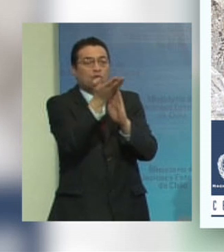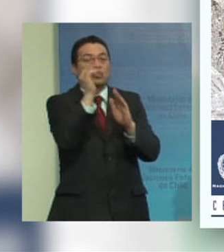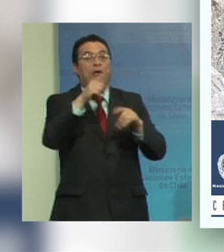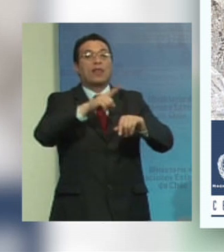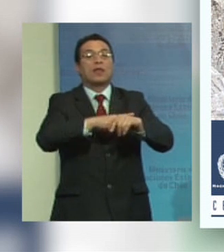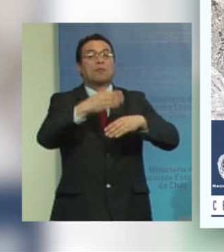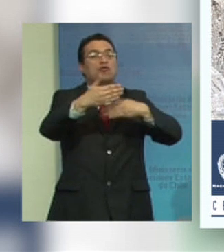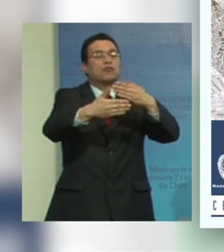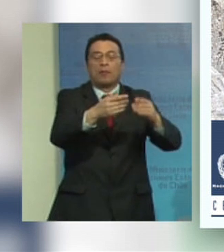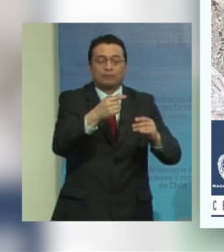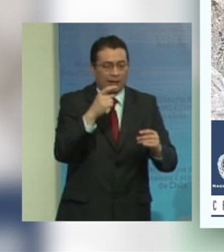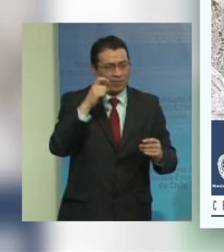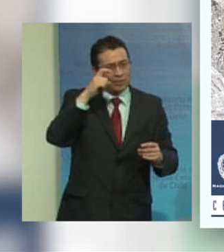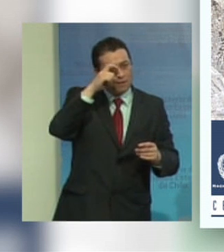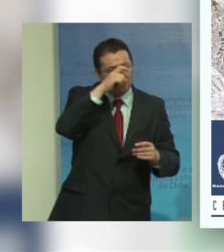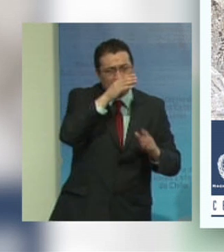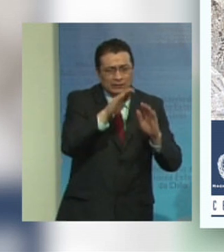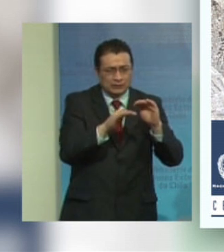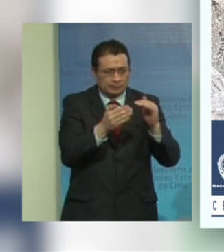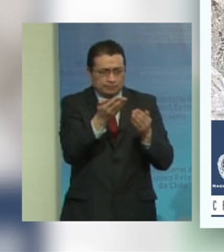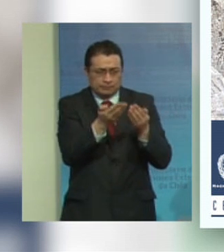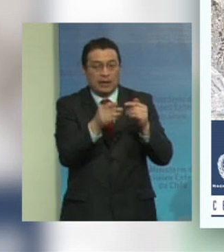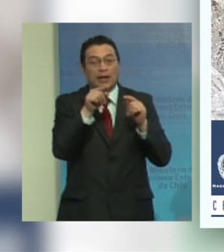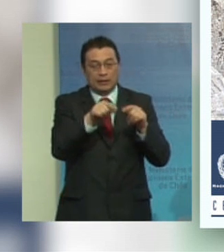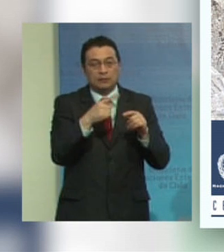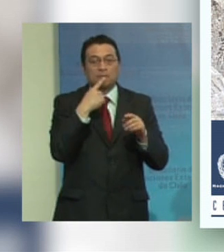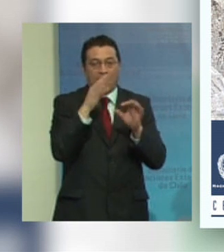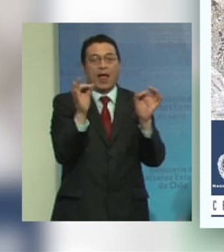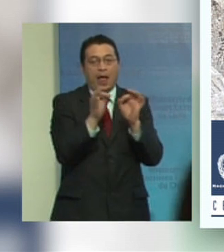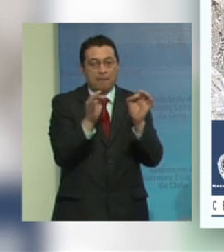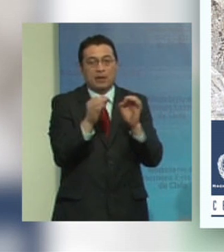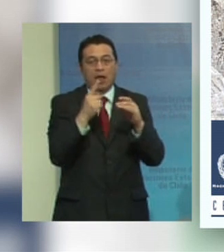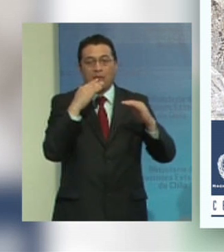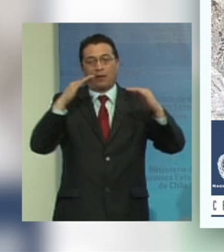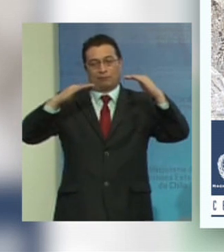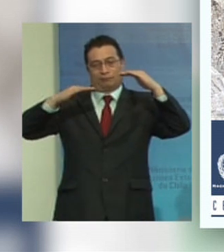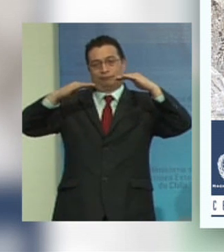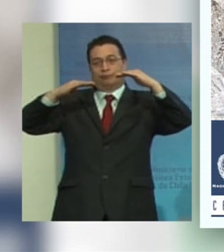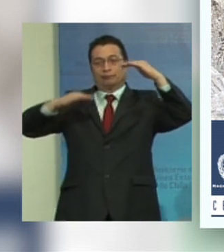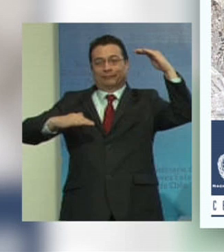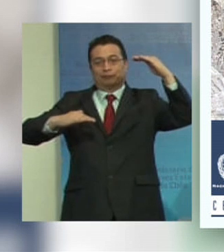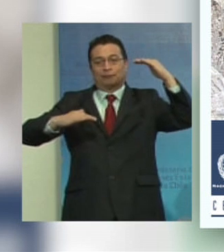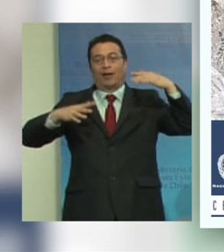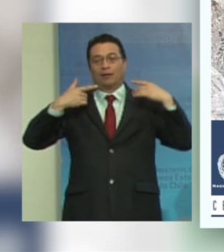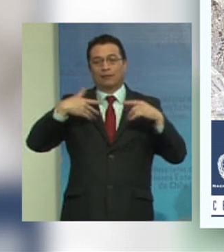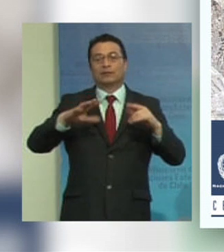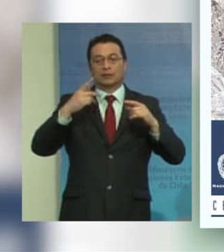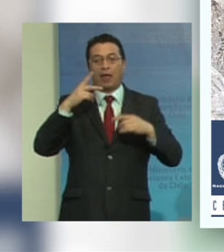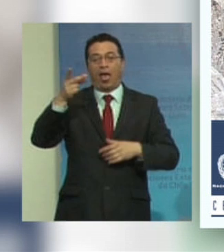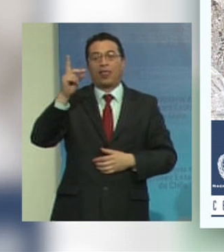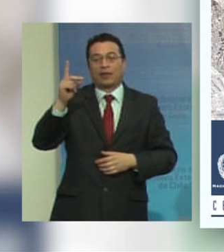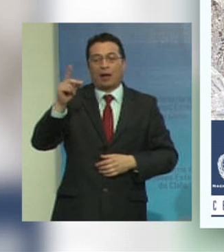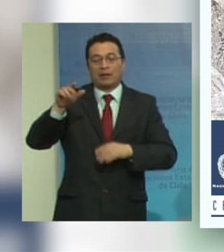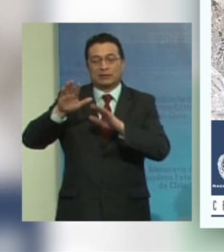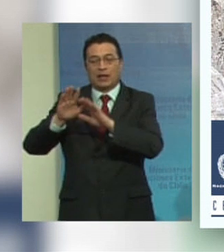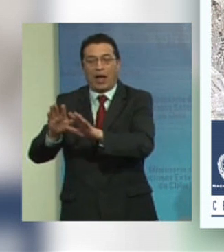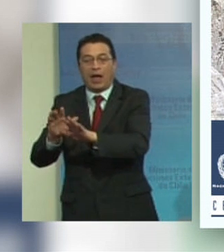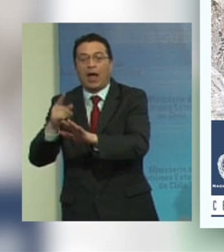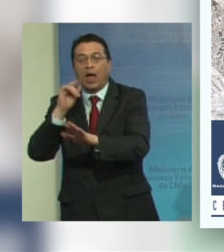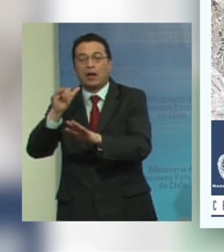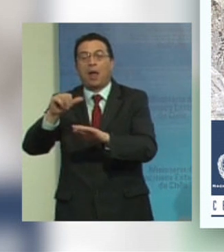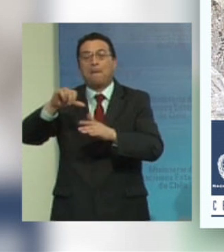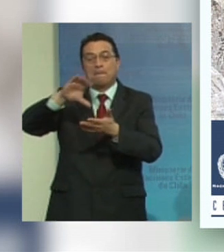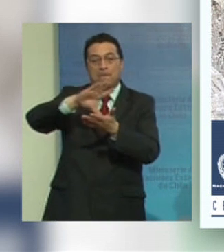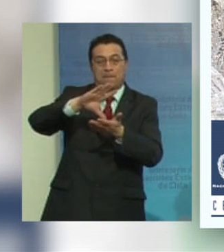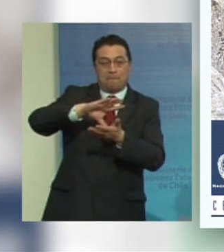el tiempo eso explica en gran parte las grandes diferencias que se observan en la prevalencia de discapacidad en los países de la